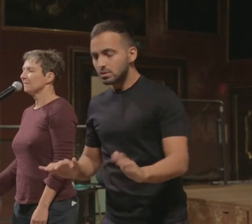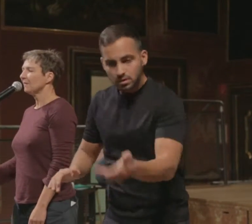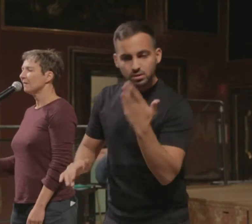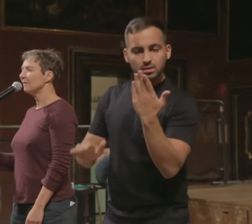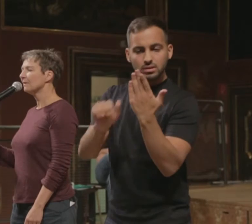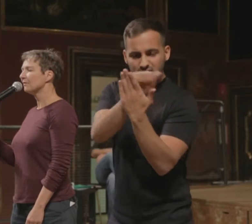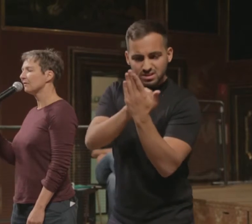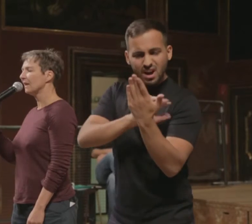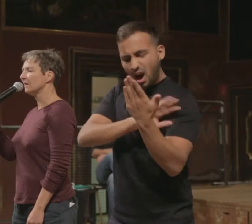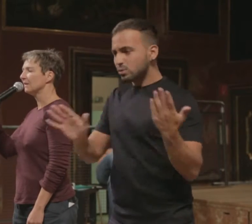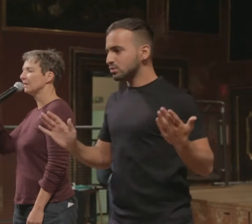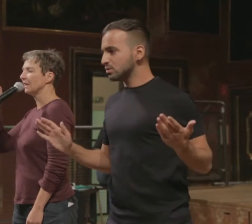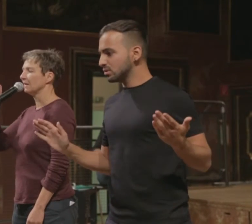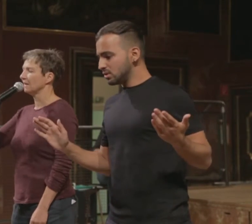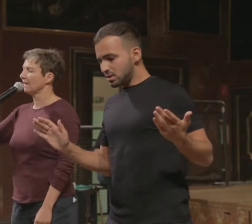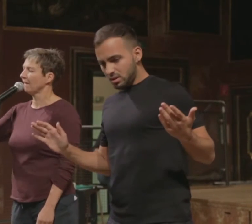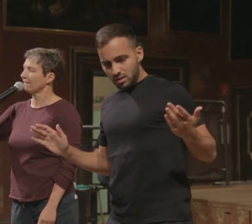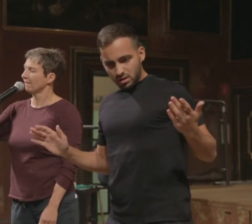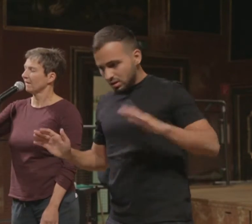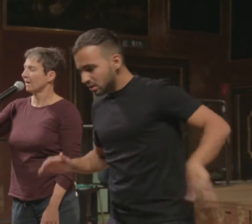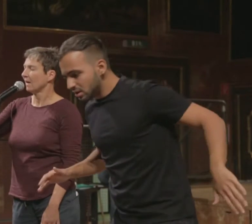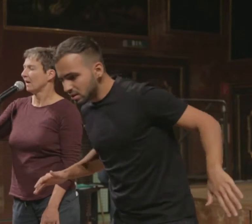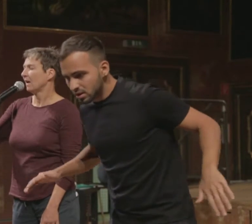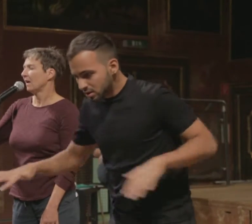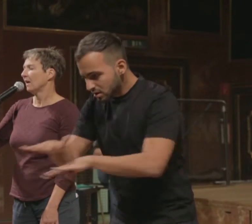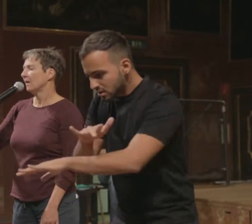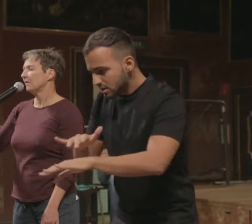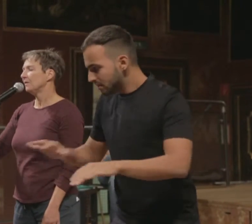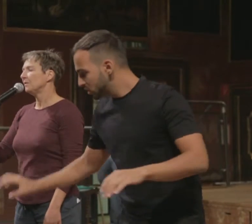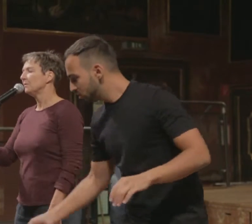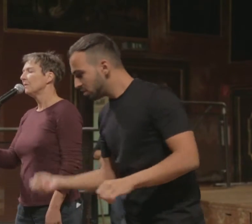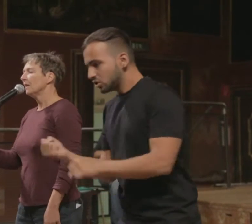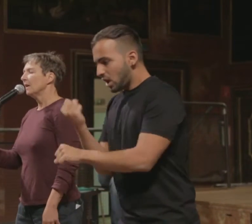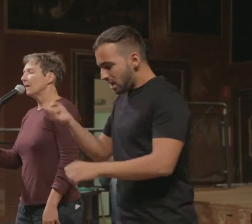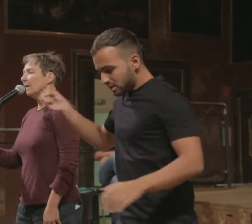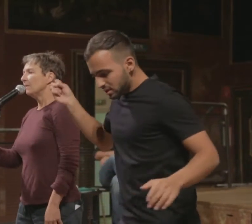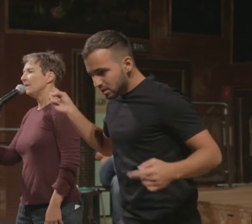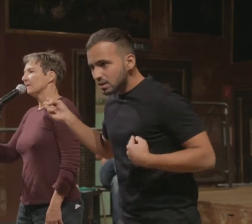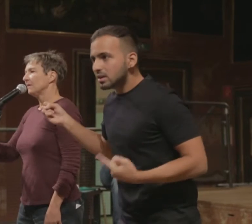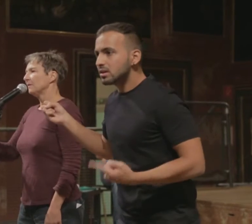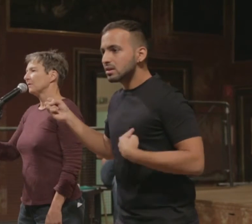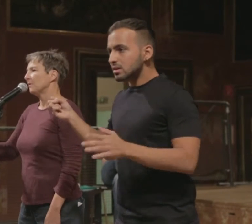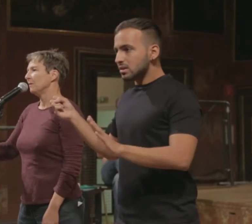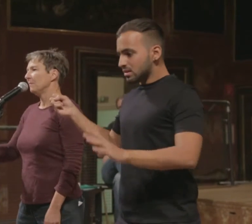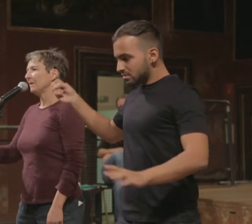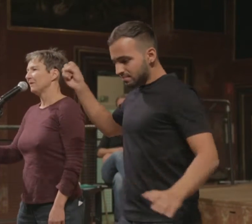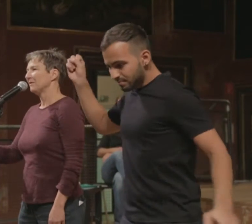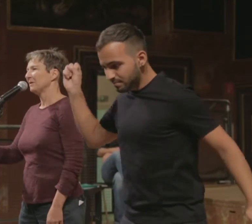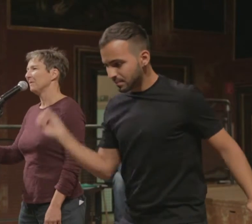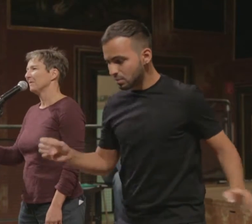Wirf ein Steinchen. Sieh zu, wie Narziss Rollenbild verschwimmt.